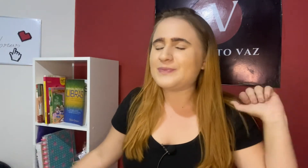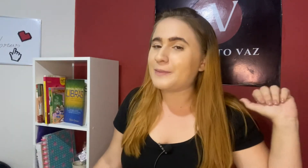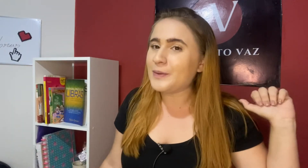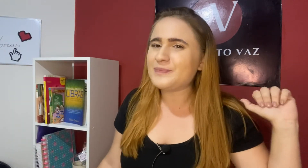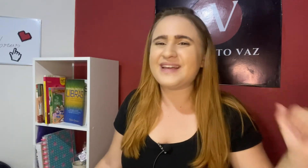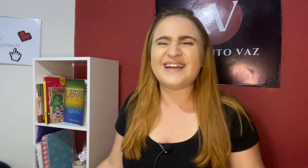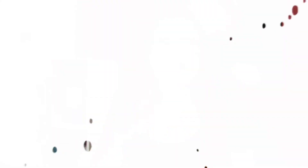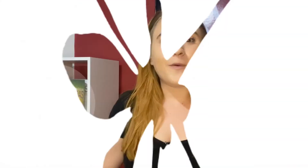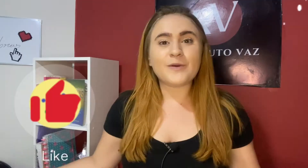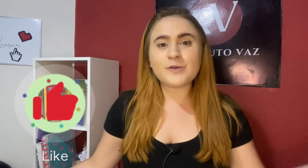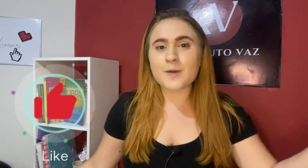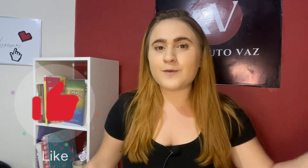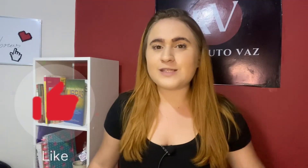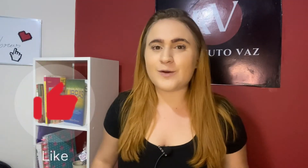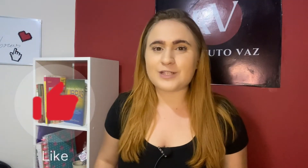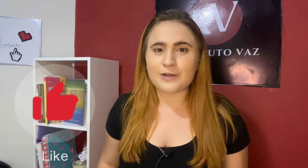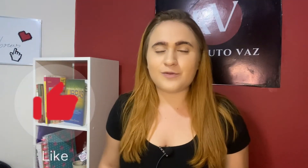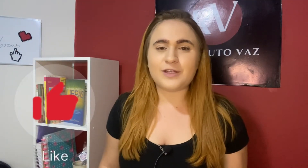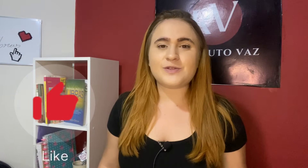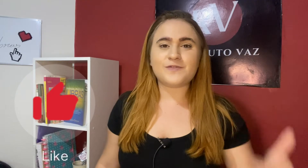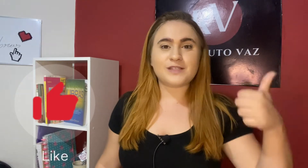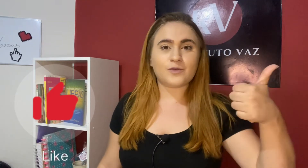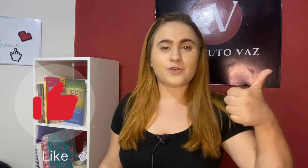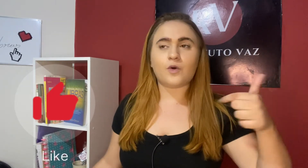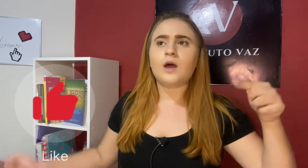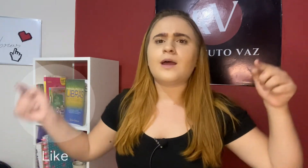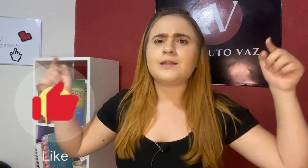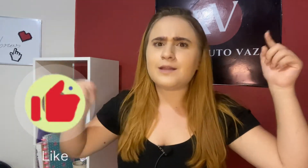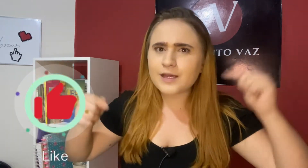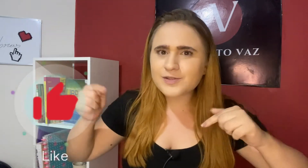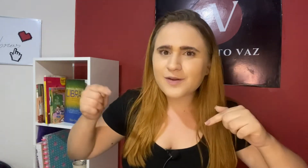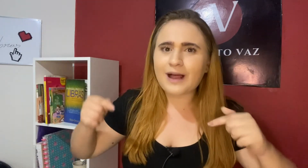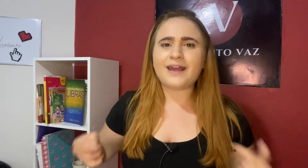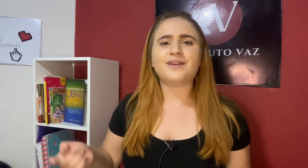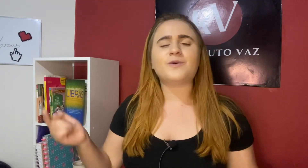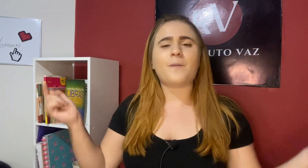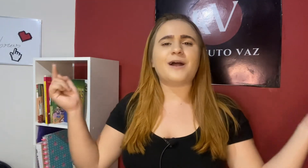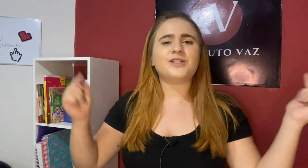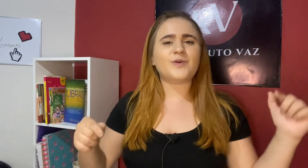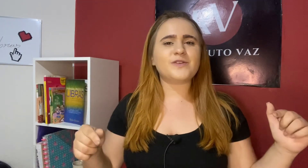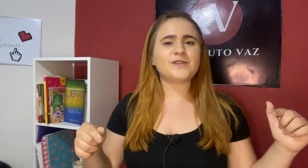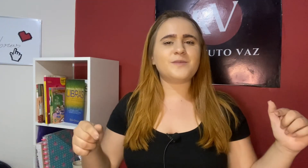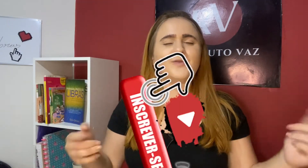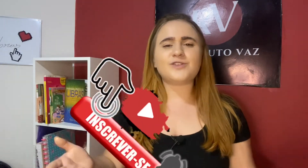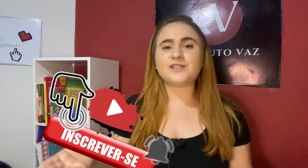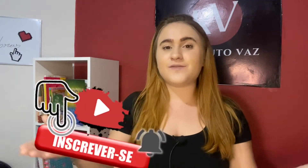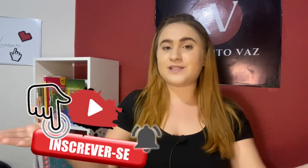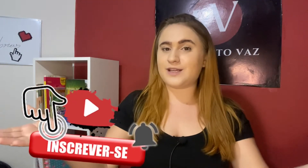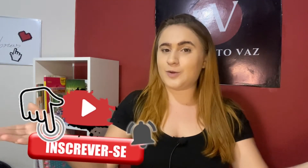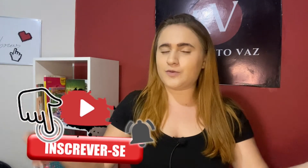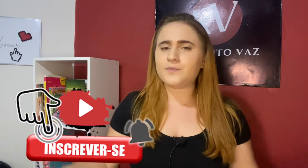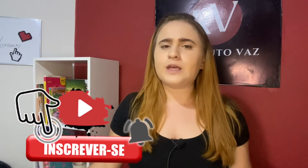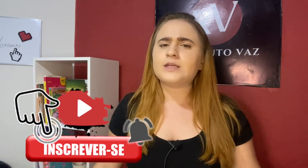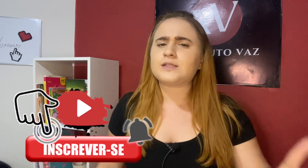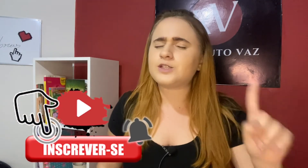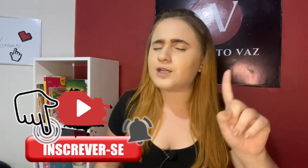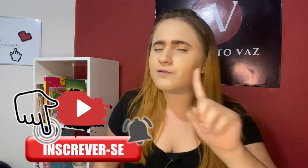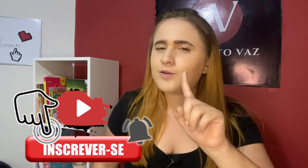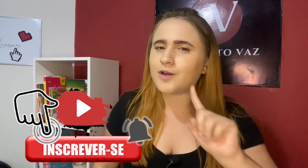Tá bom? Então eu espero que você tenha gostado do vídeo. Se você gostou, deixe o seu like. Compartilhe com seus amigos. E se você é novo, se inscreva no nosso